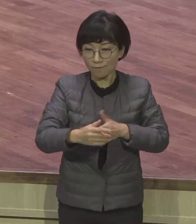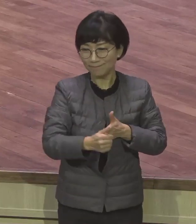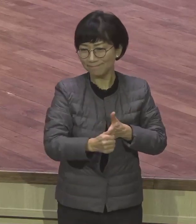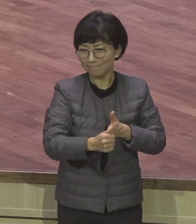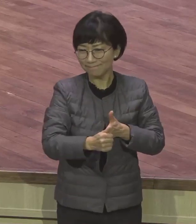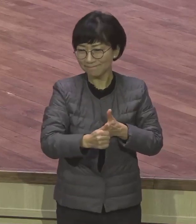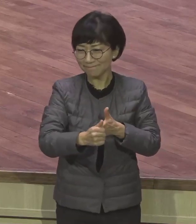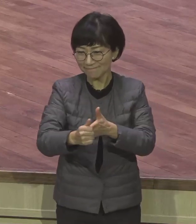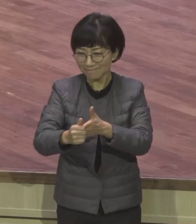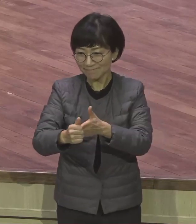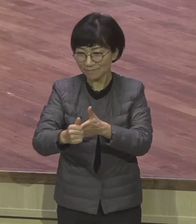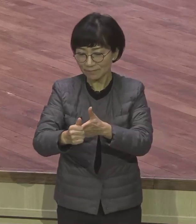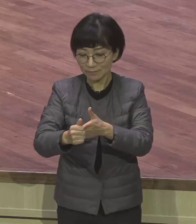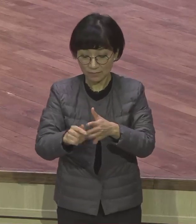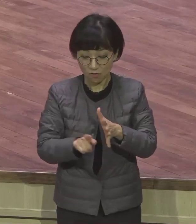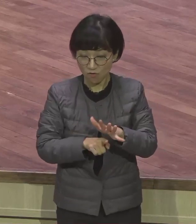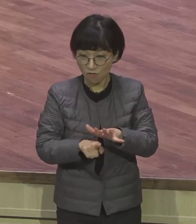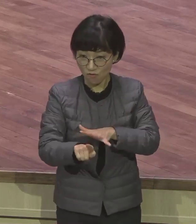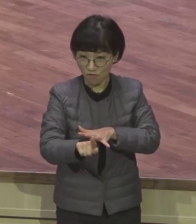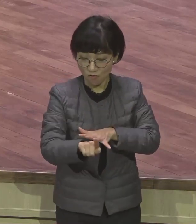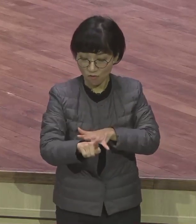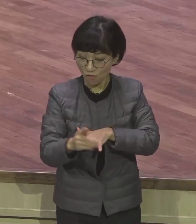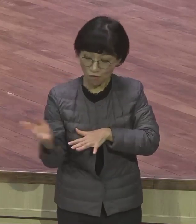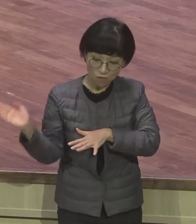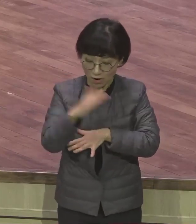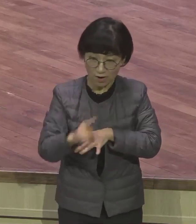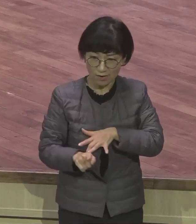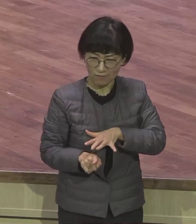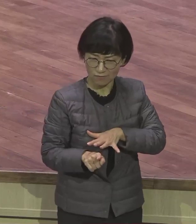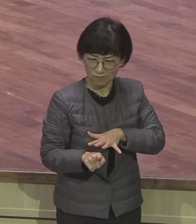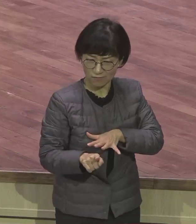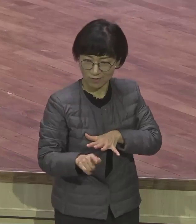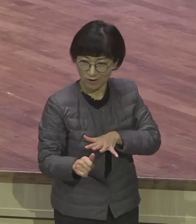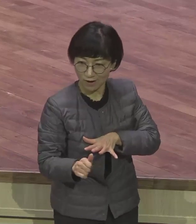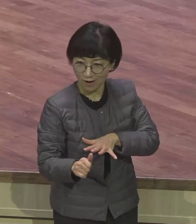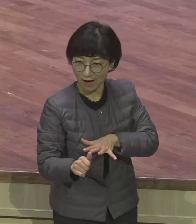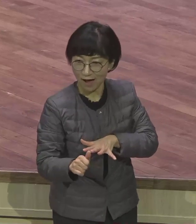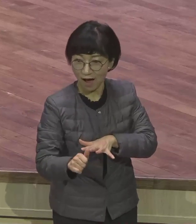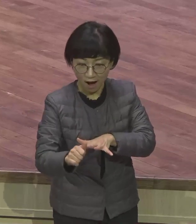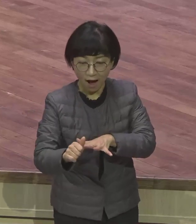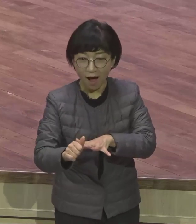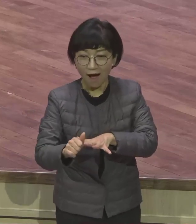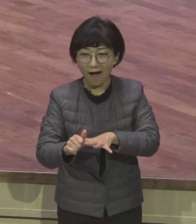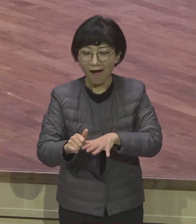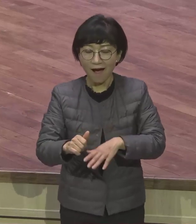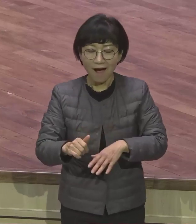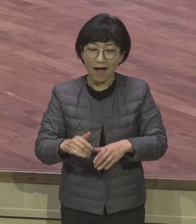선두를 행하시는 이 사실만큼 우리에게 확실한 인도가 없다